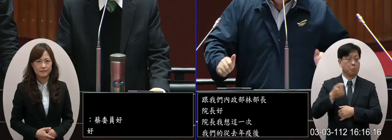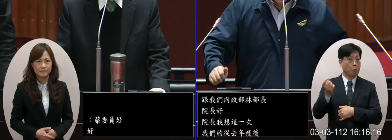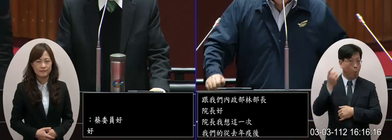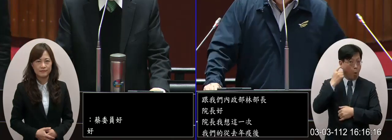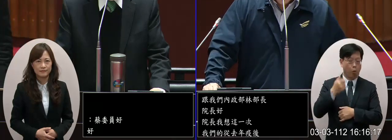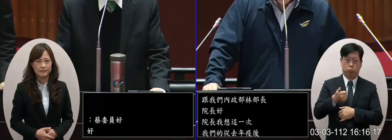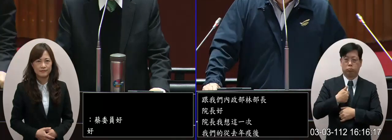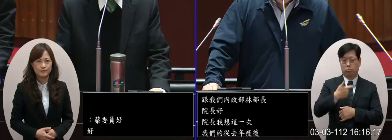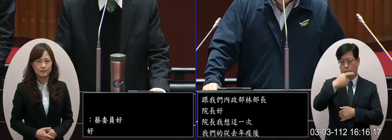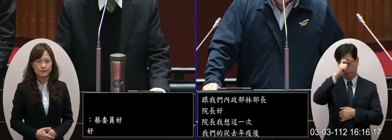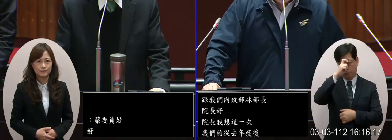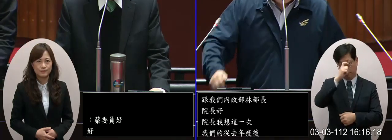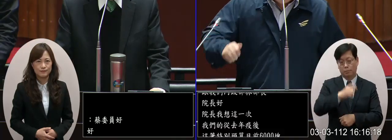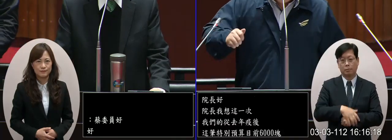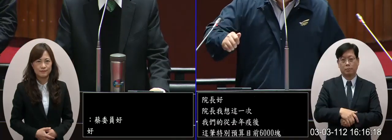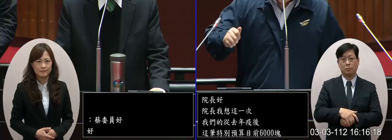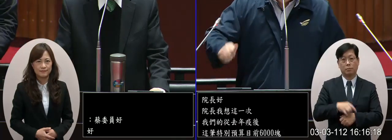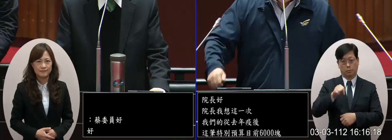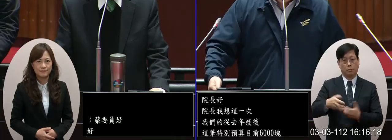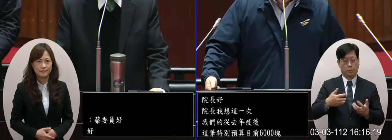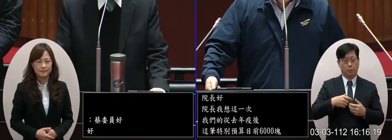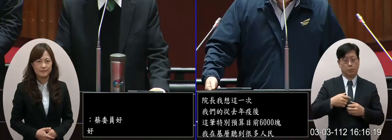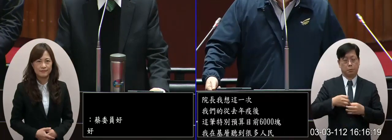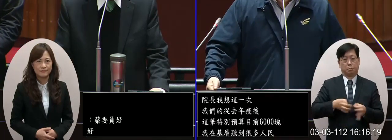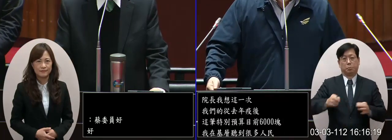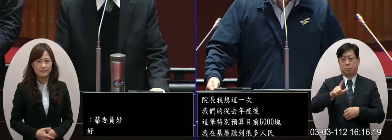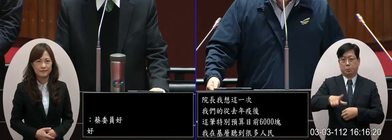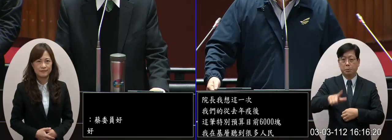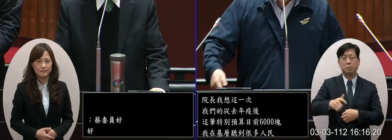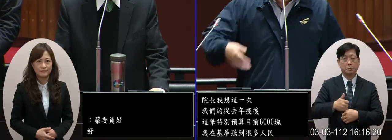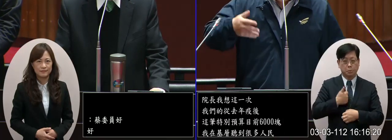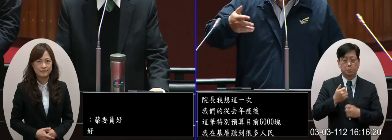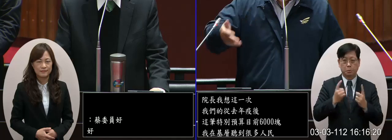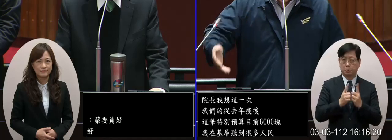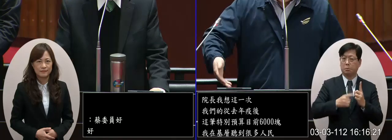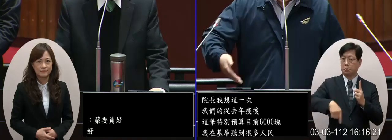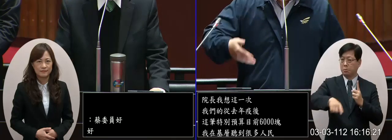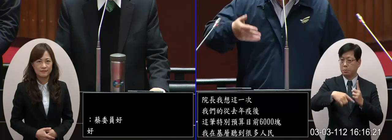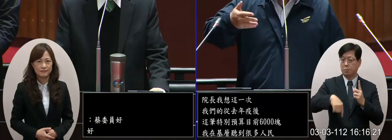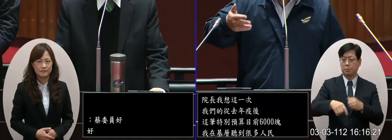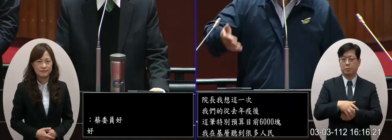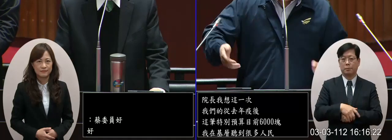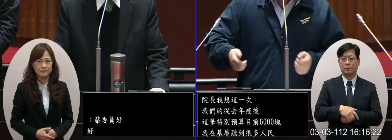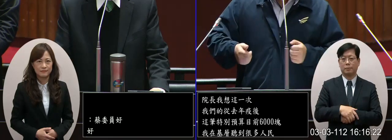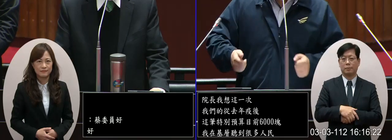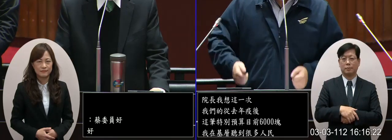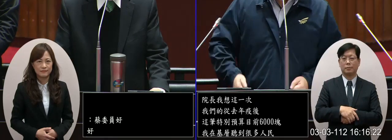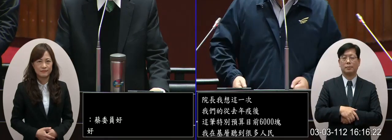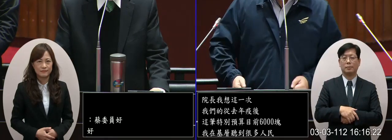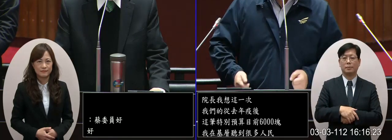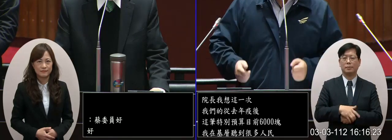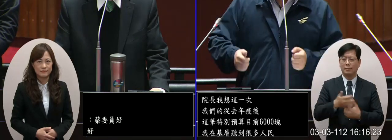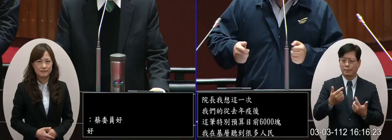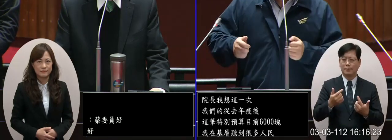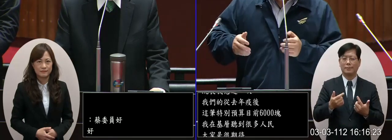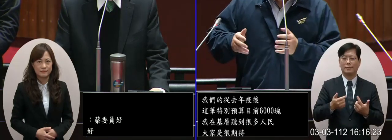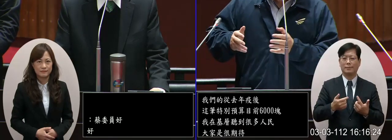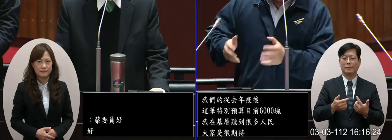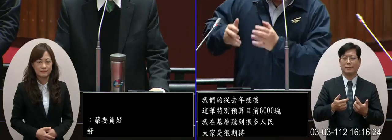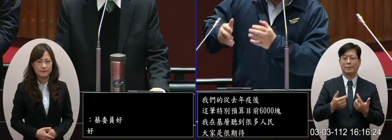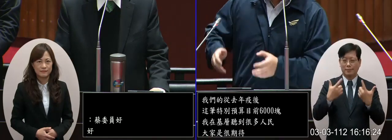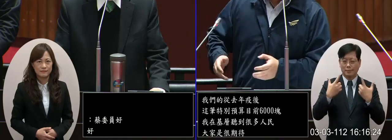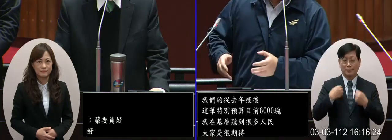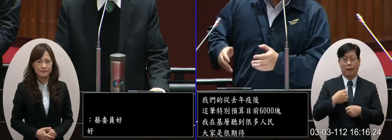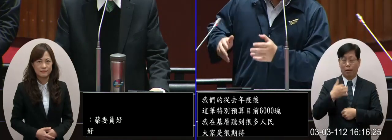是很期待這條六千要下來真的是對他們這是一個他們